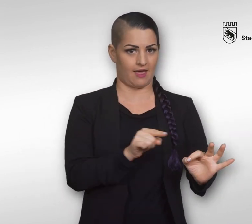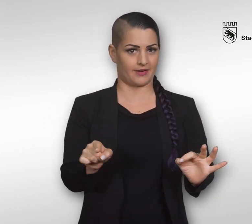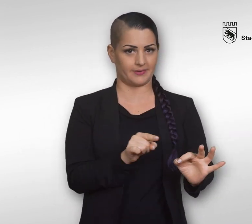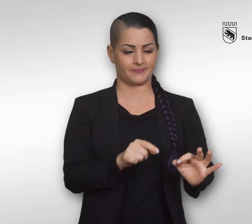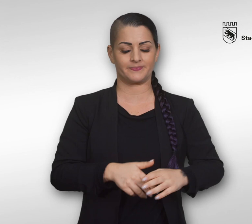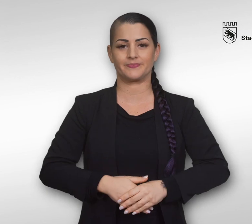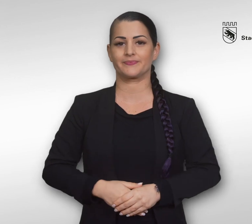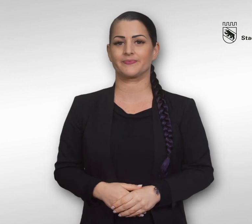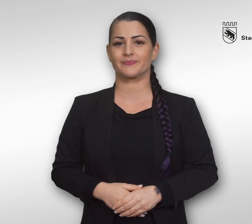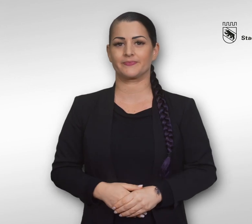unterwegs sind.